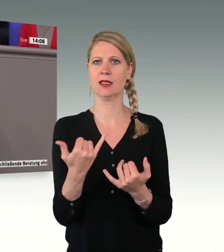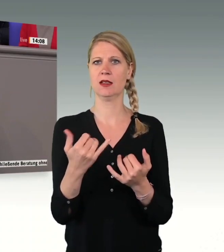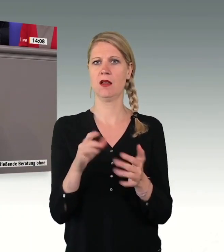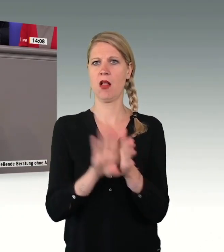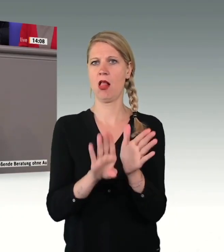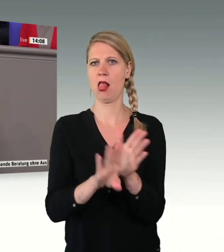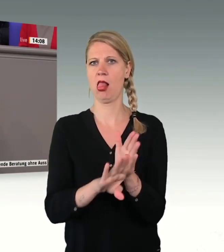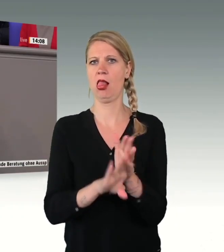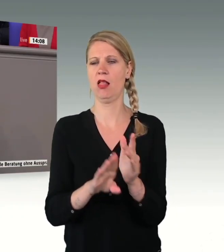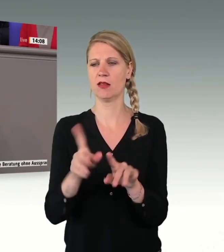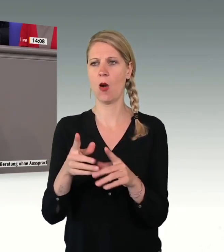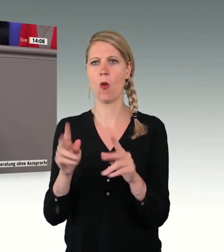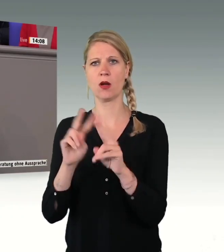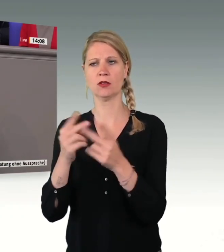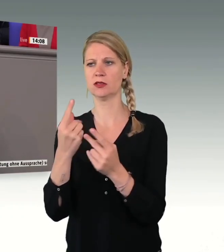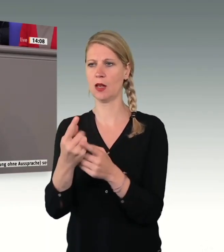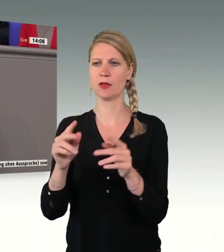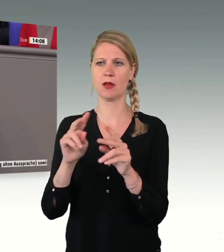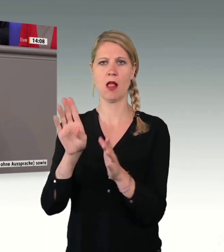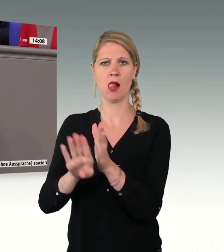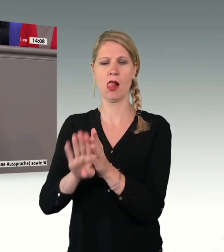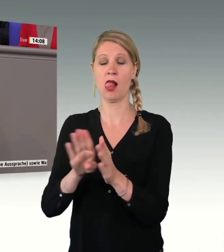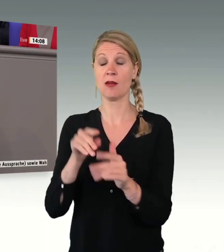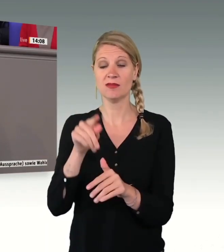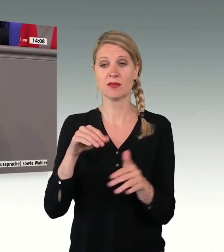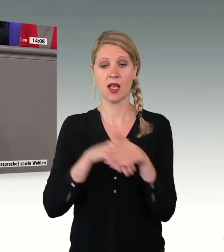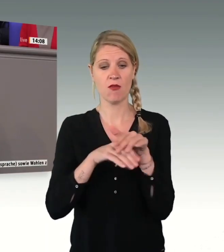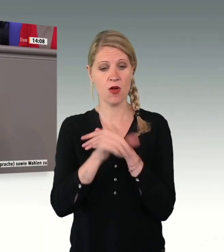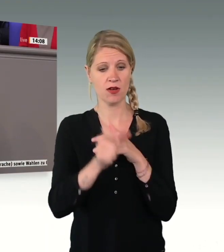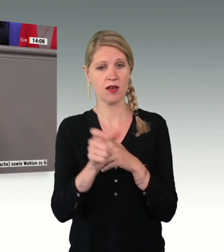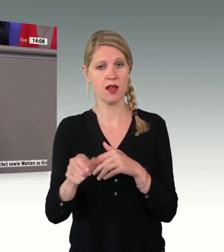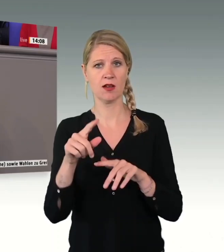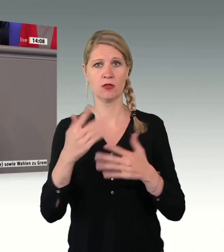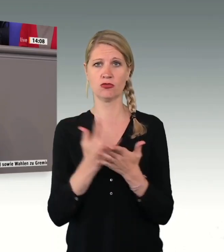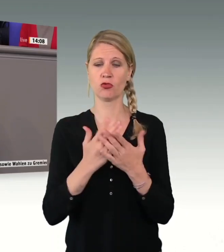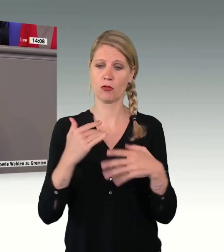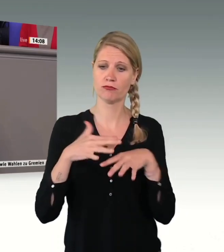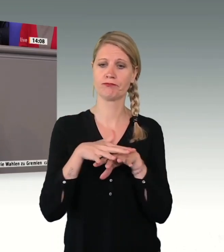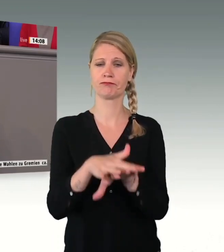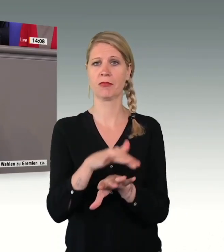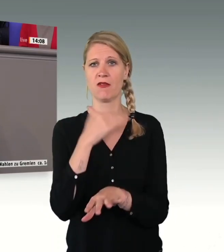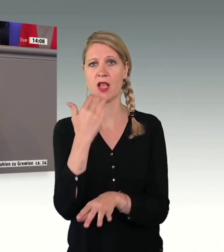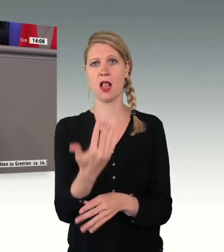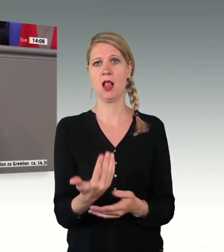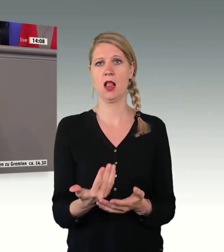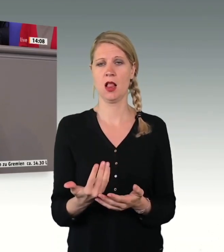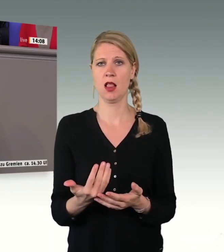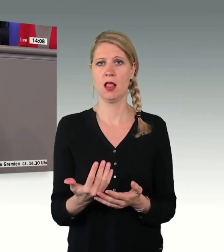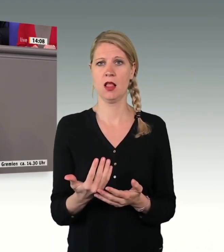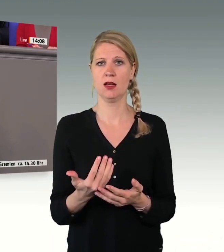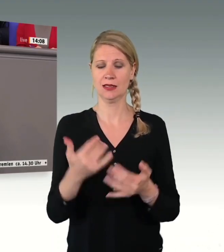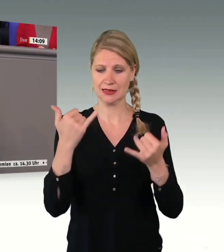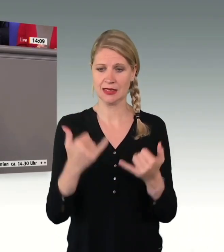Stattdessen sind Geflüchtete längst Teil dieses Landes und haben ihren Platz in dieser Gesellschaft. Jetzt kommt es darauf an,